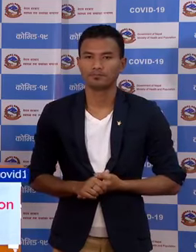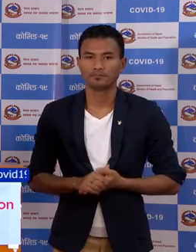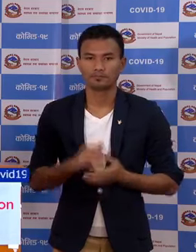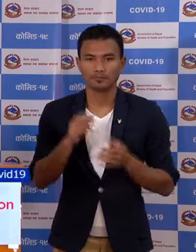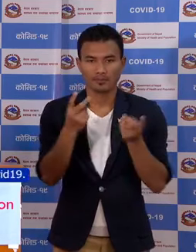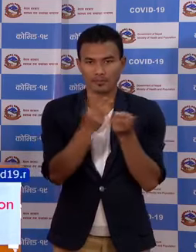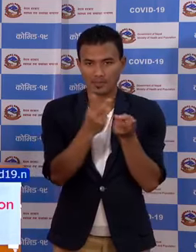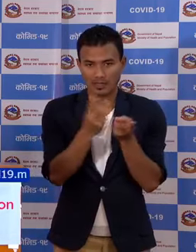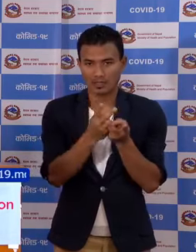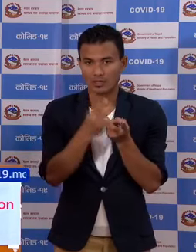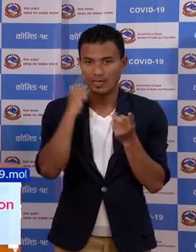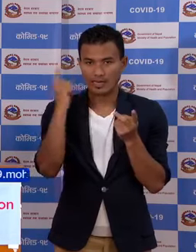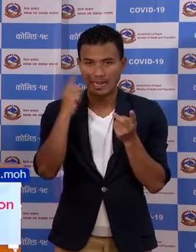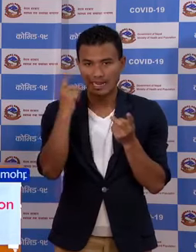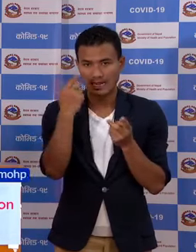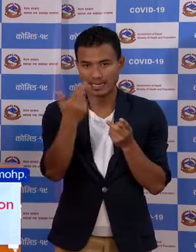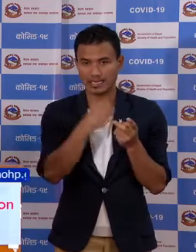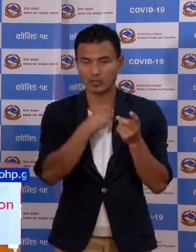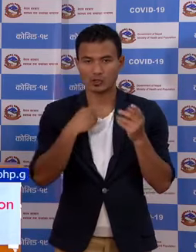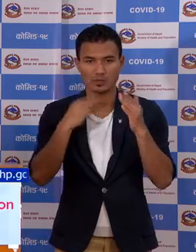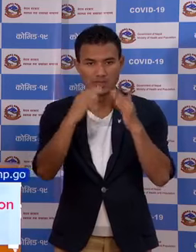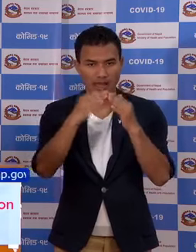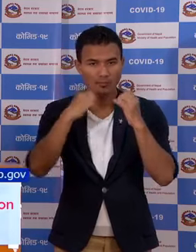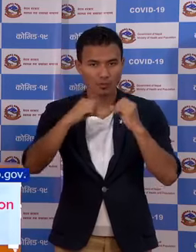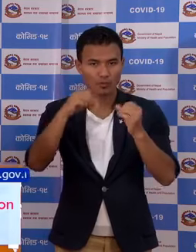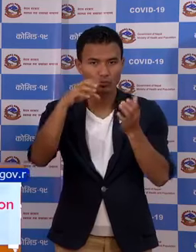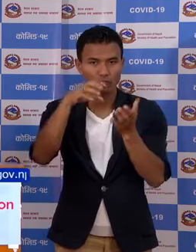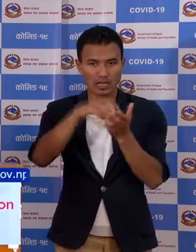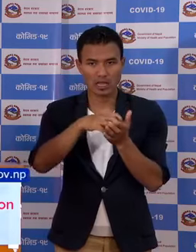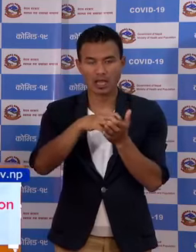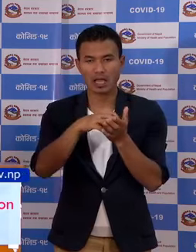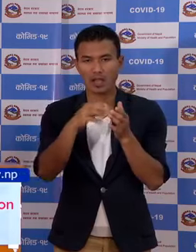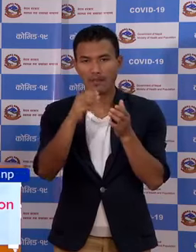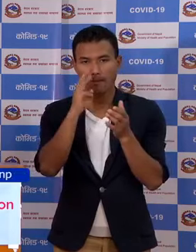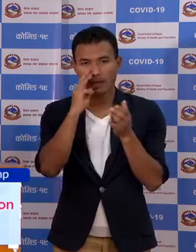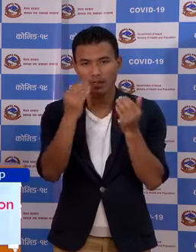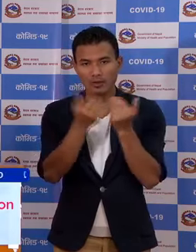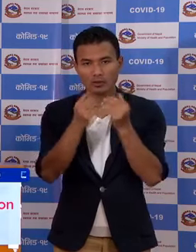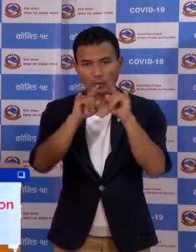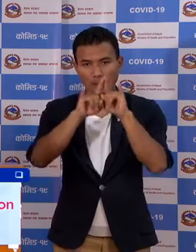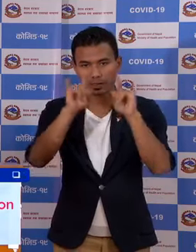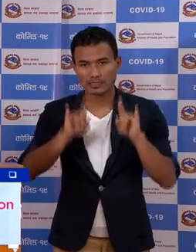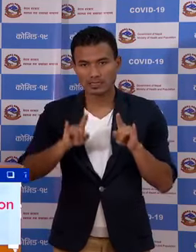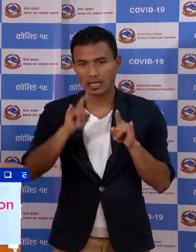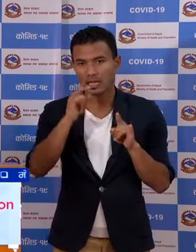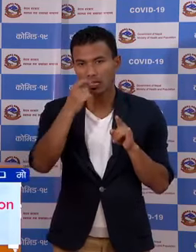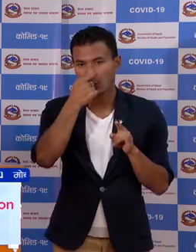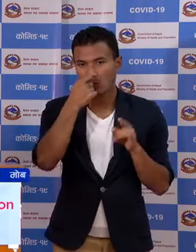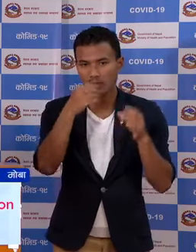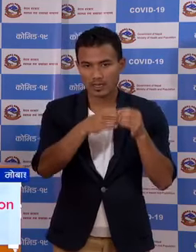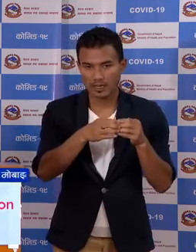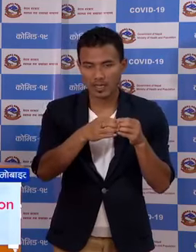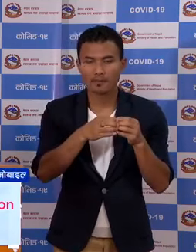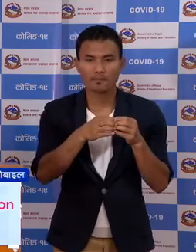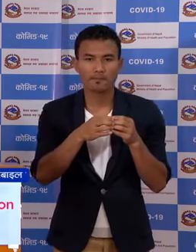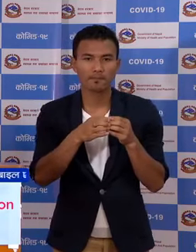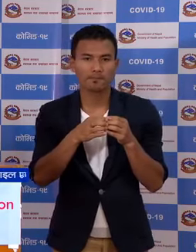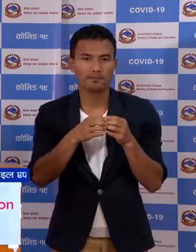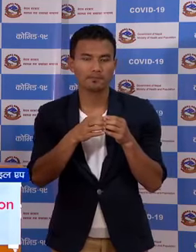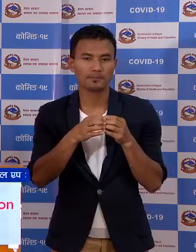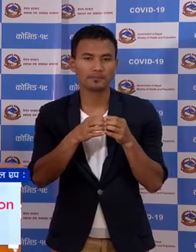एसे गरी नाराइंडिक अस्पताल पर्योक साला में परसा जगन्नात पुर गाउपाली का